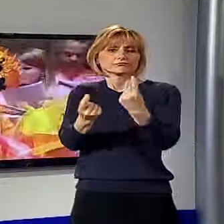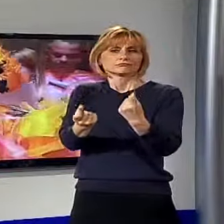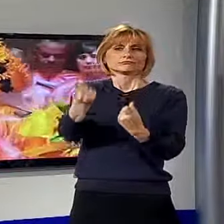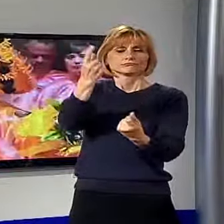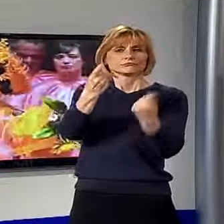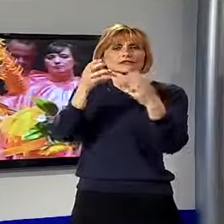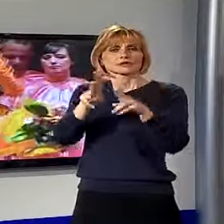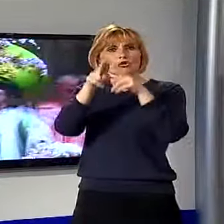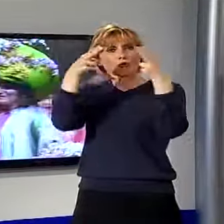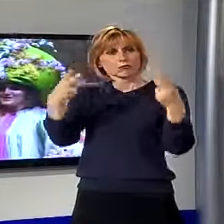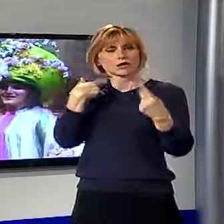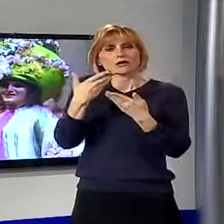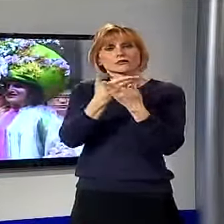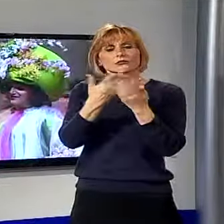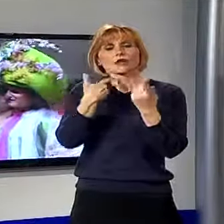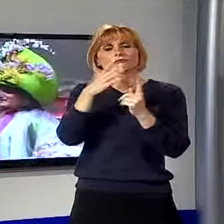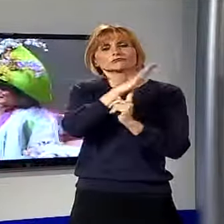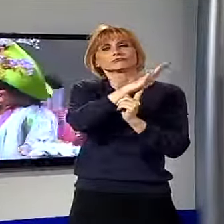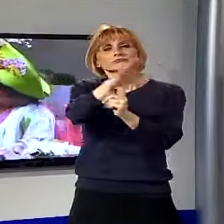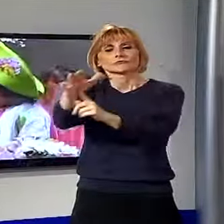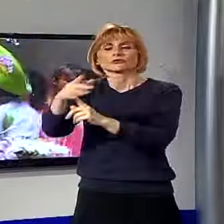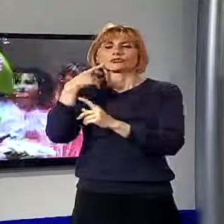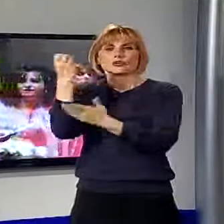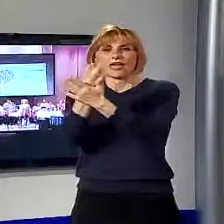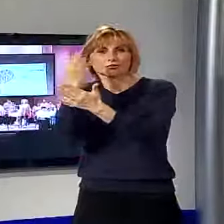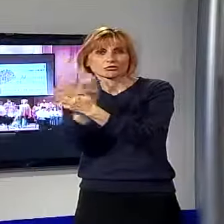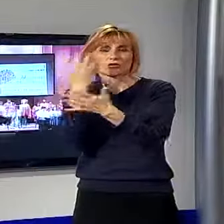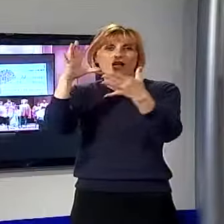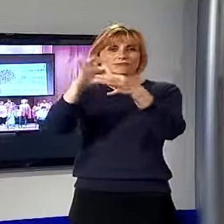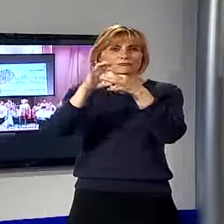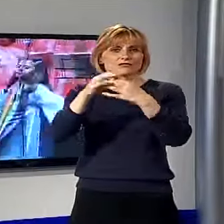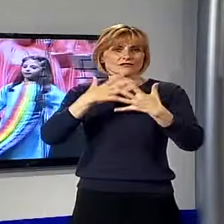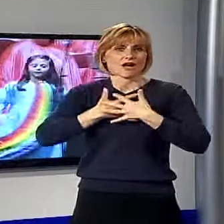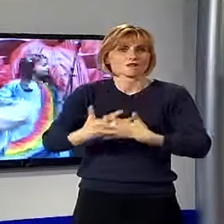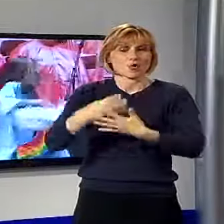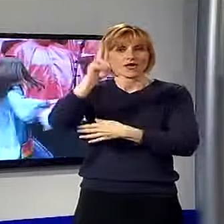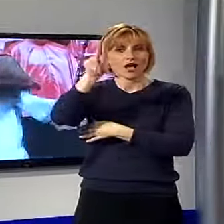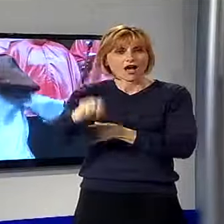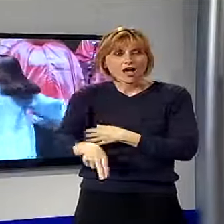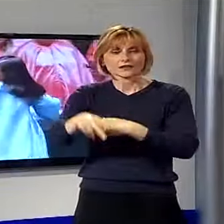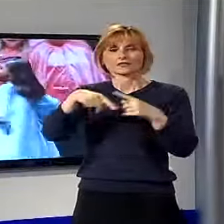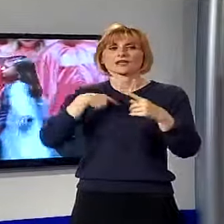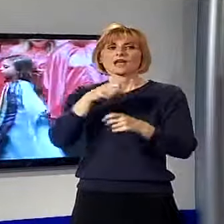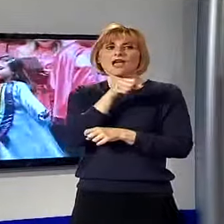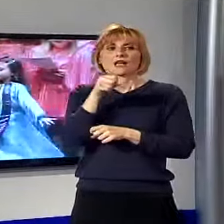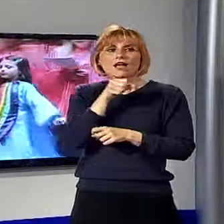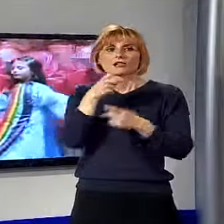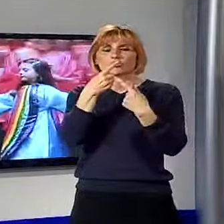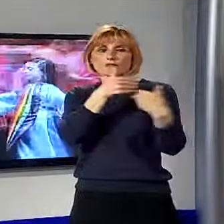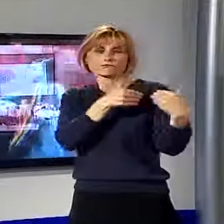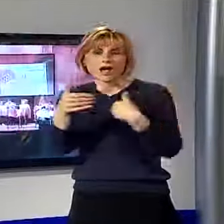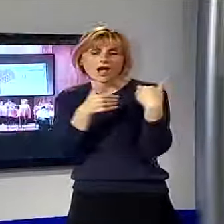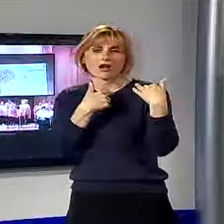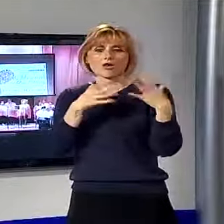al pubblico tutte le cose belle della vita. La natura, l'amicizia, l'amore, l'arte e così tra un canto e un ballo i